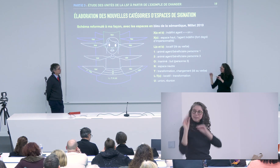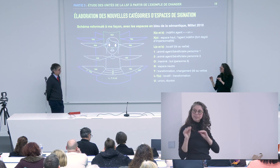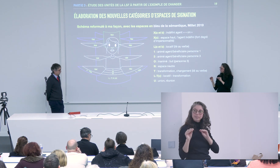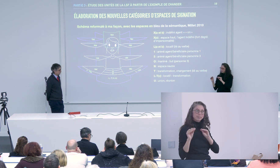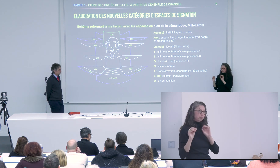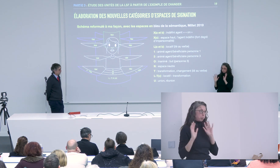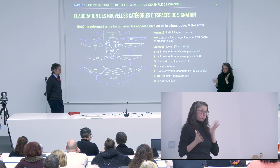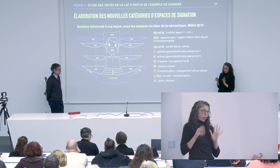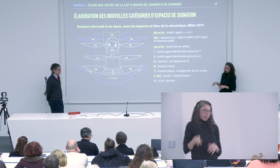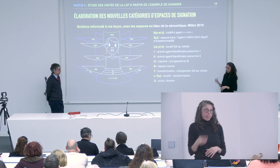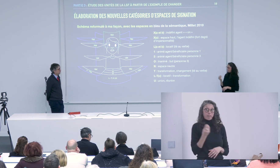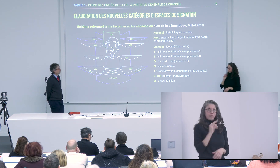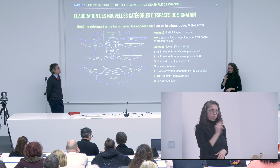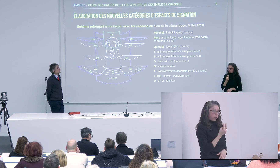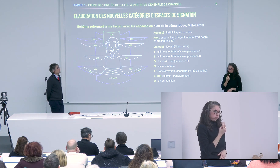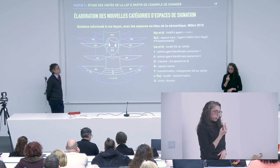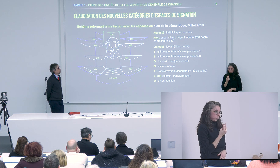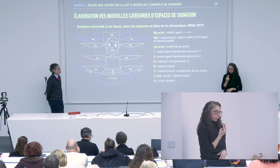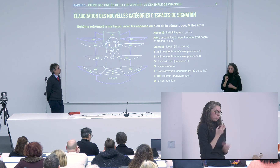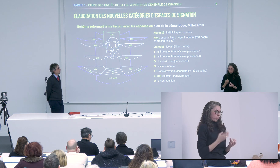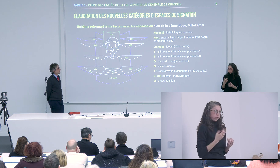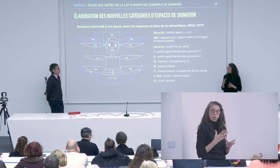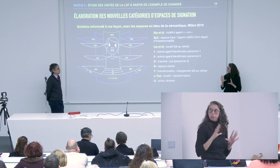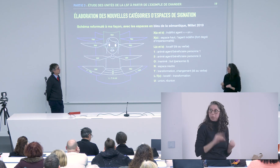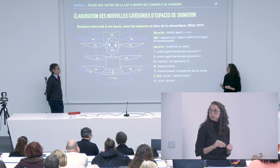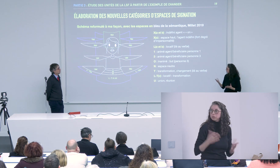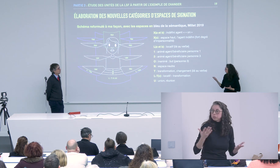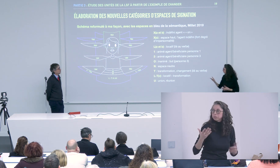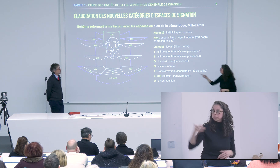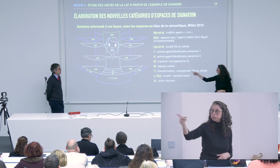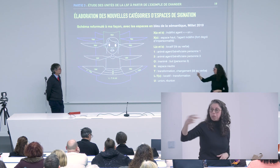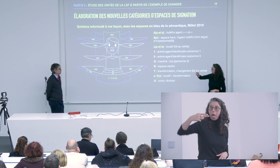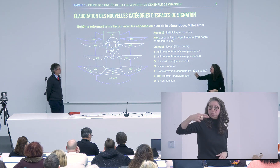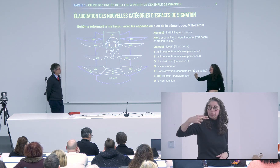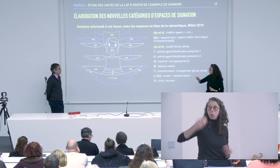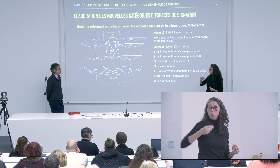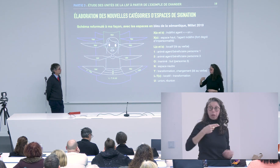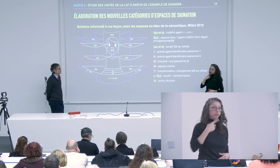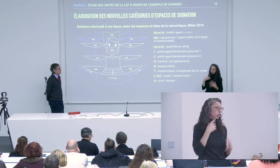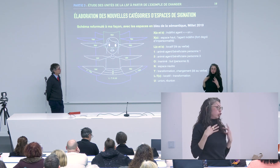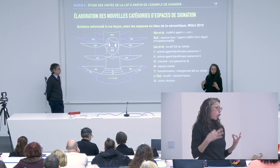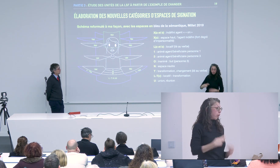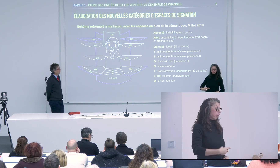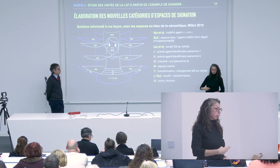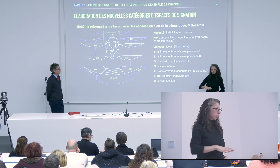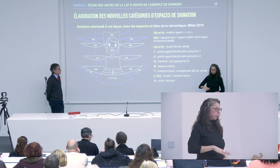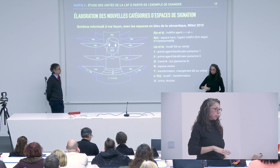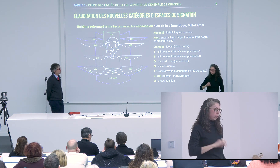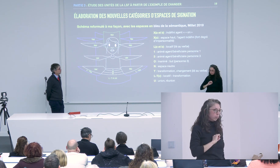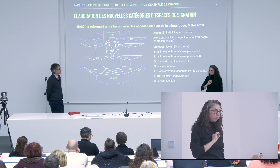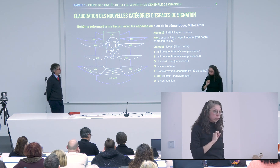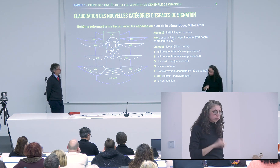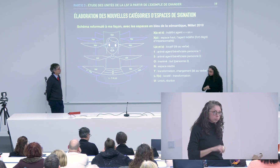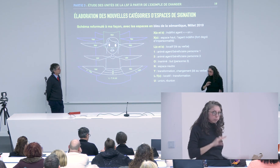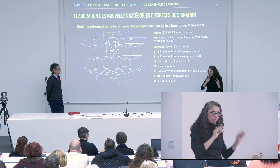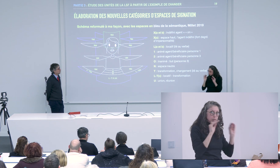on ait un calcul automatique du pourcentage d'utilisation de chaque espace de l'espace de signation peut-être qu'on va se rendre compte que souvent l